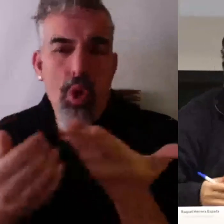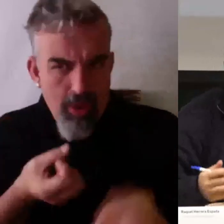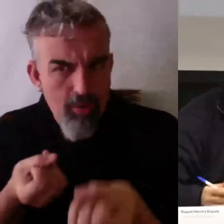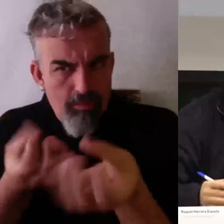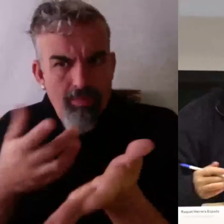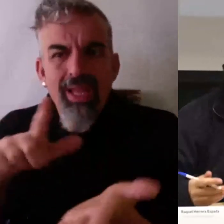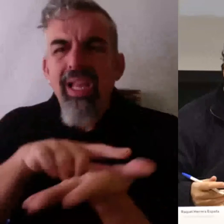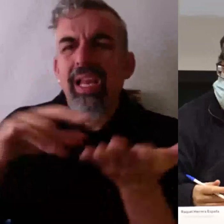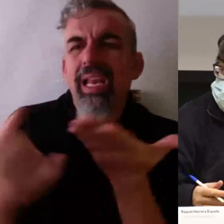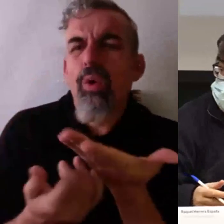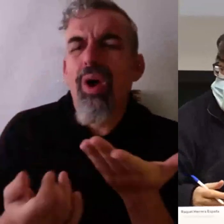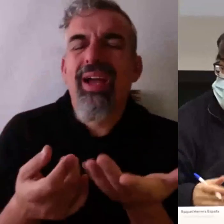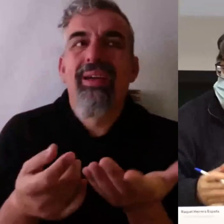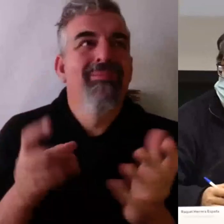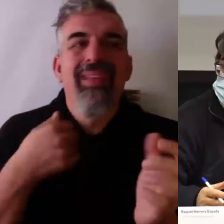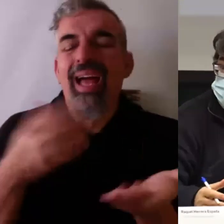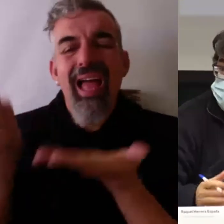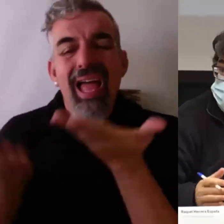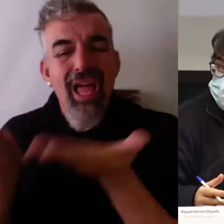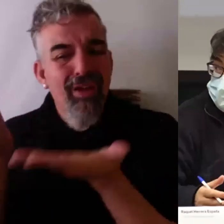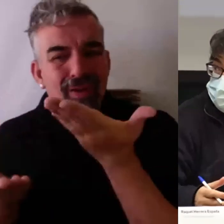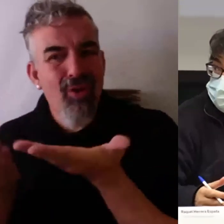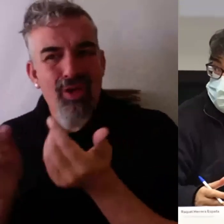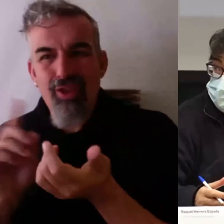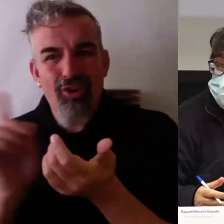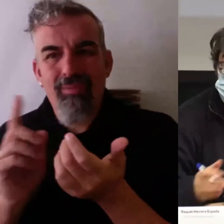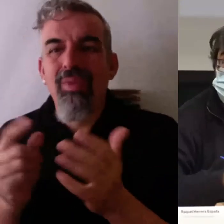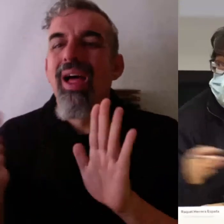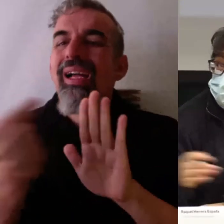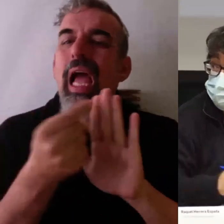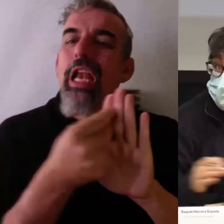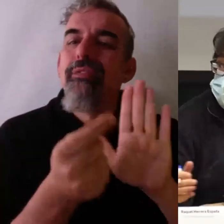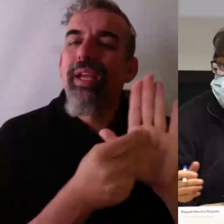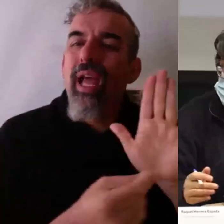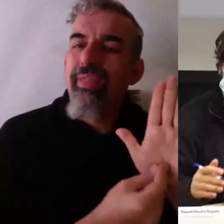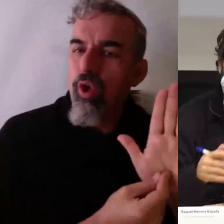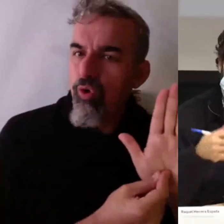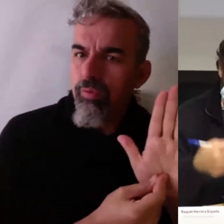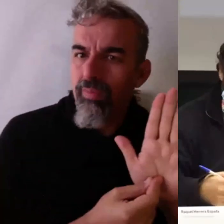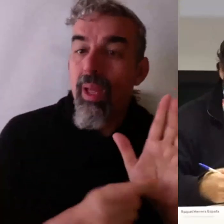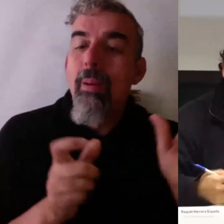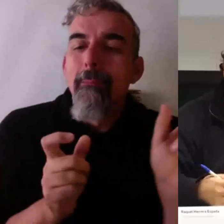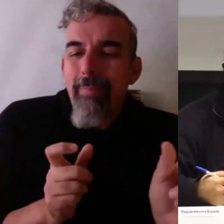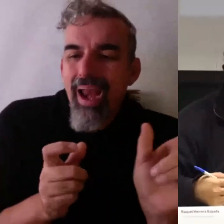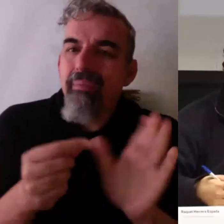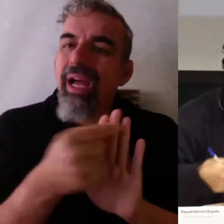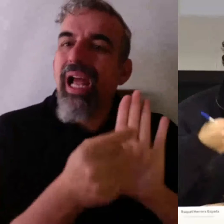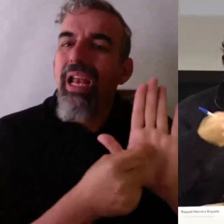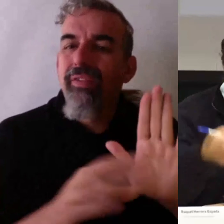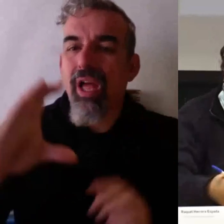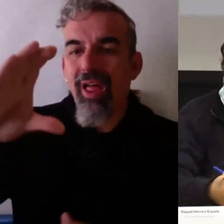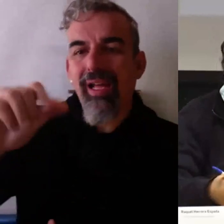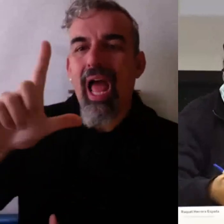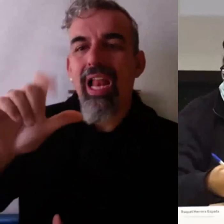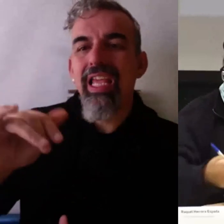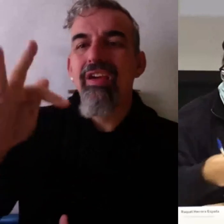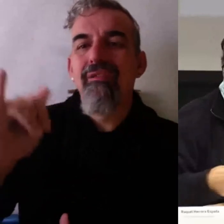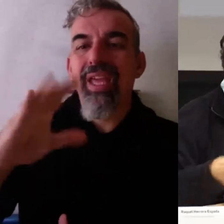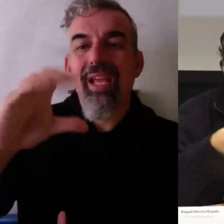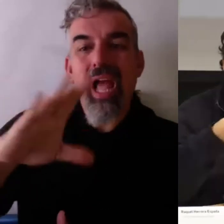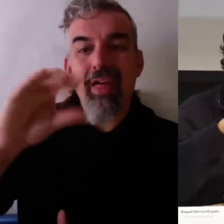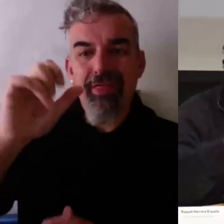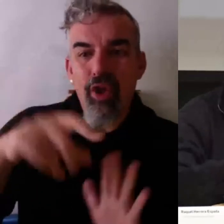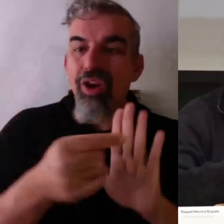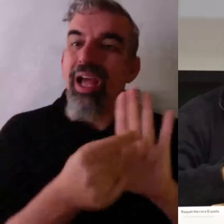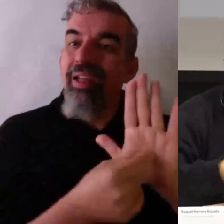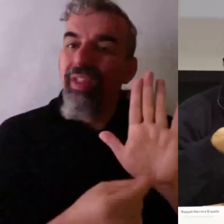deberíamos dejar de hablar de evaluación y confundirla con calificación. Y de hecho, deberíamos utilizar dos palabras separadas. Ya sé que la evaluación es acreditativa, es decir,